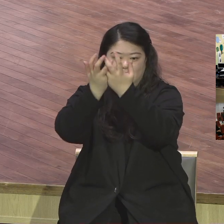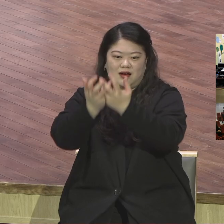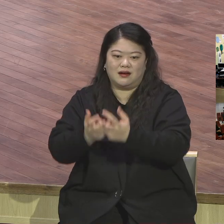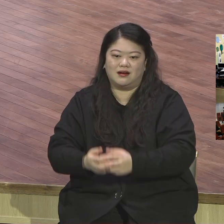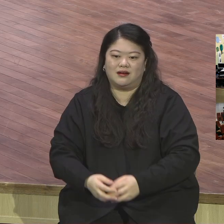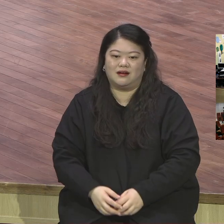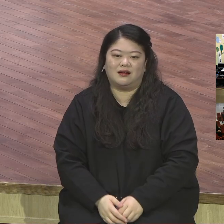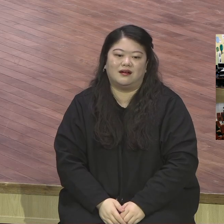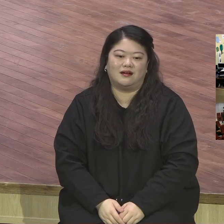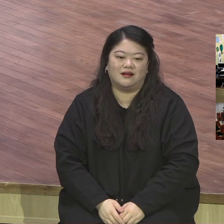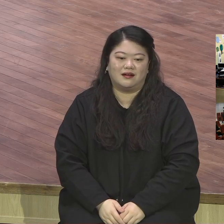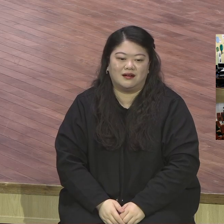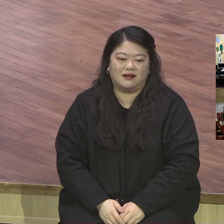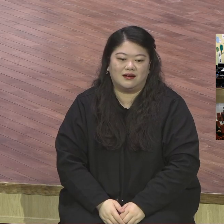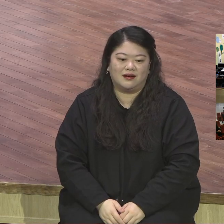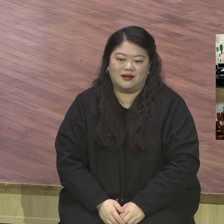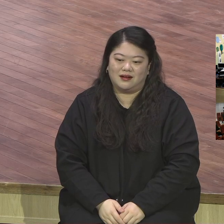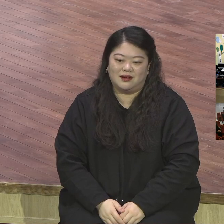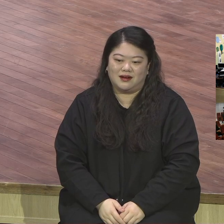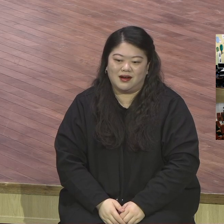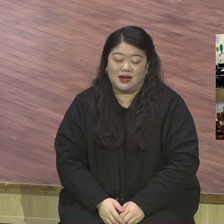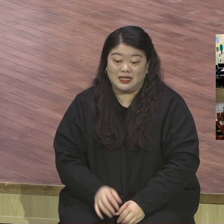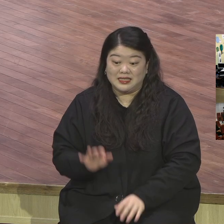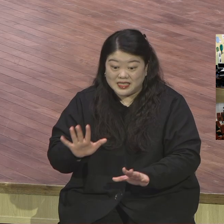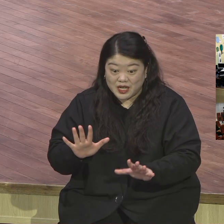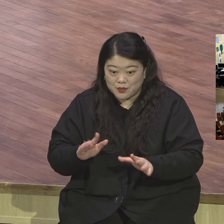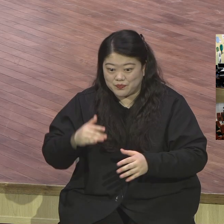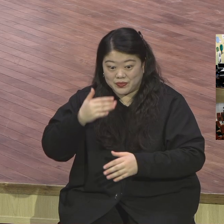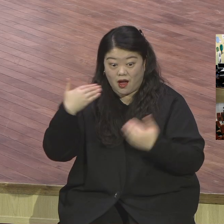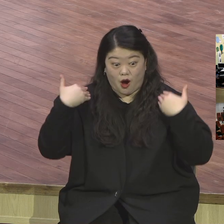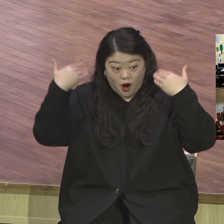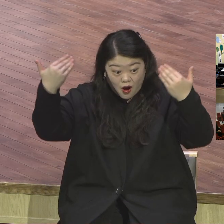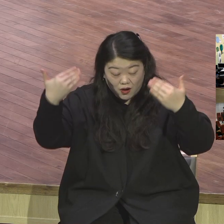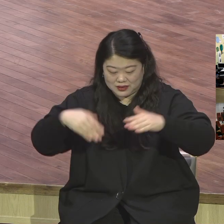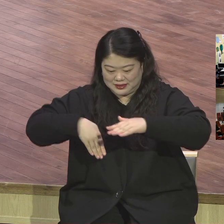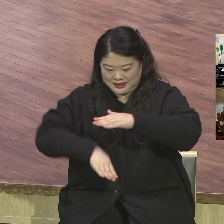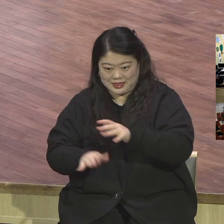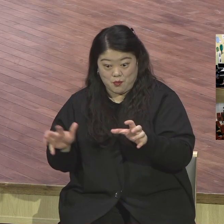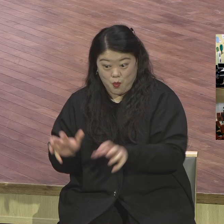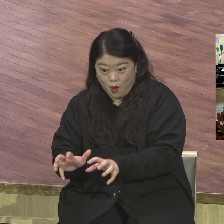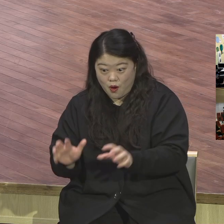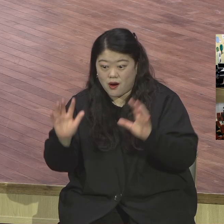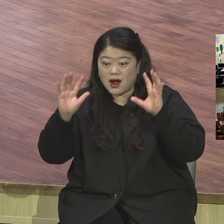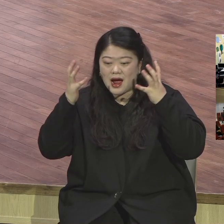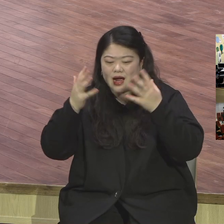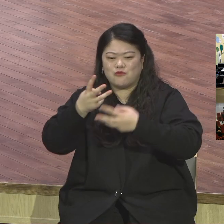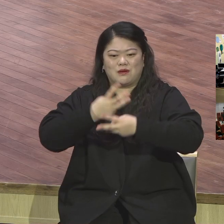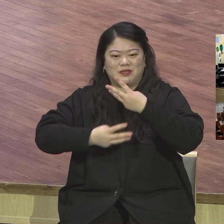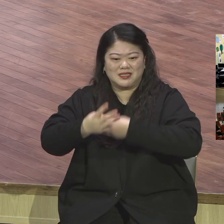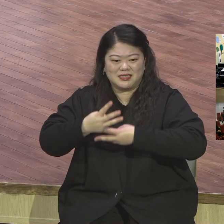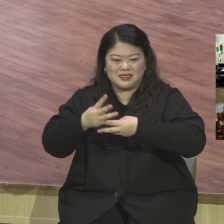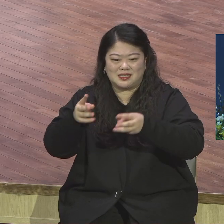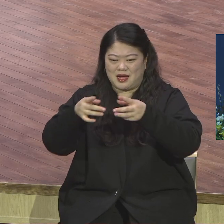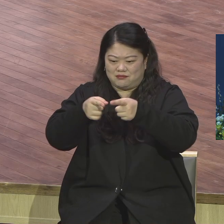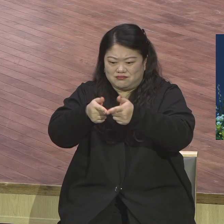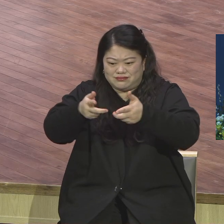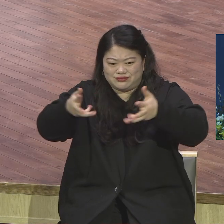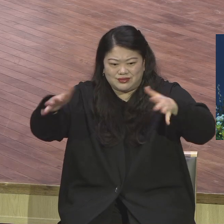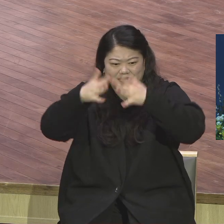그렇게 랩런트들이 다 꽉꽉 닫혀 있습니다. 지금 반 올라가서 그렇게 올 수 있는 학생들